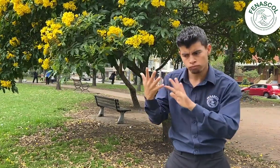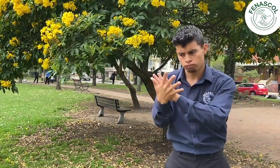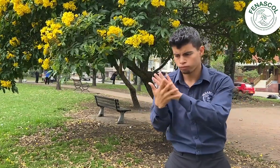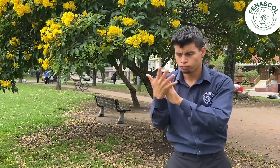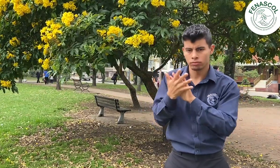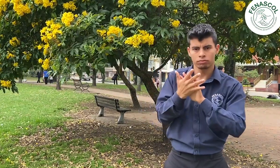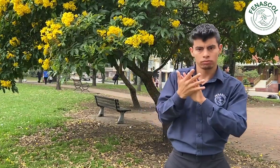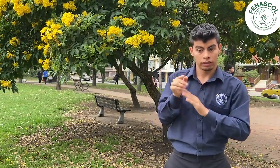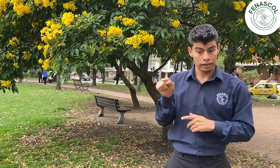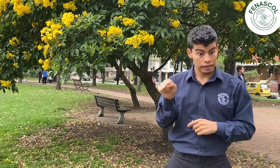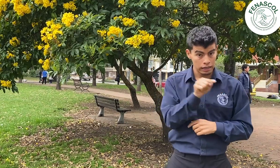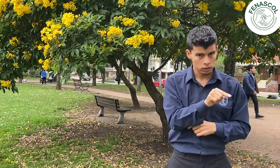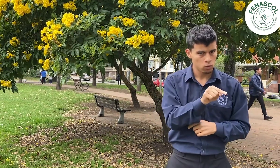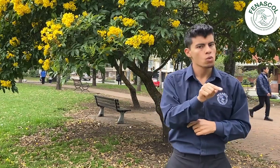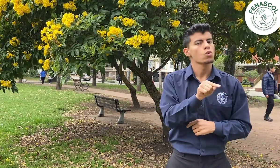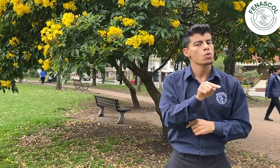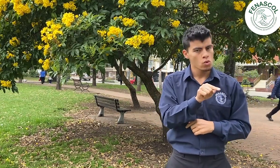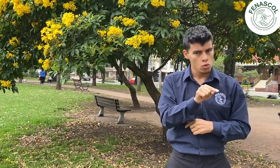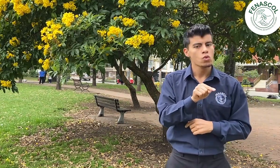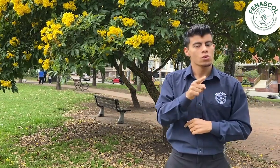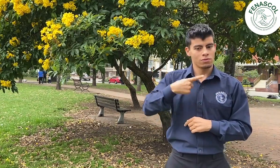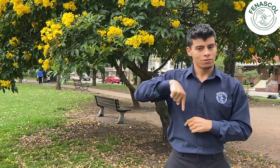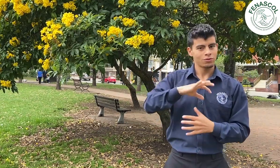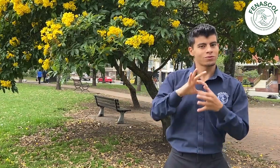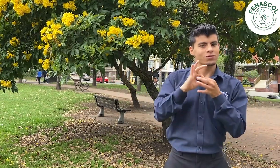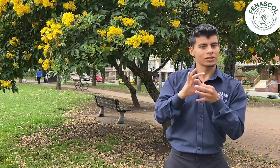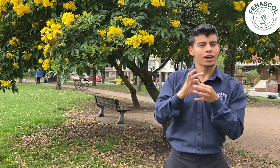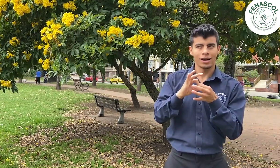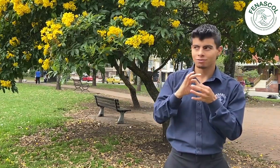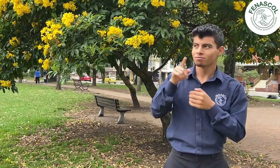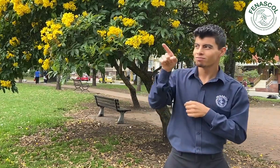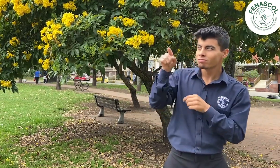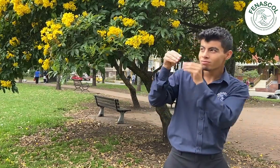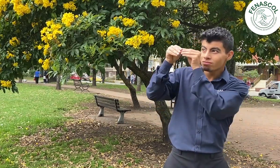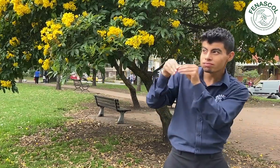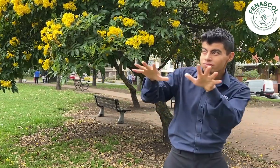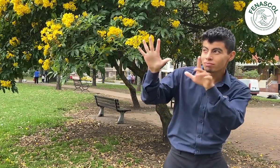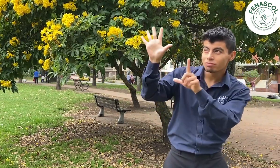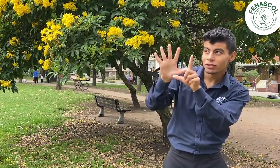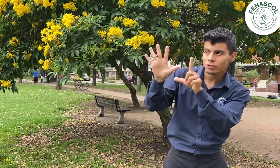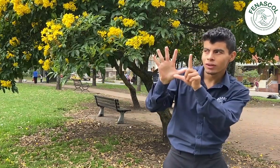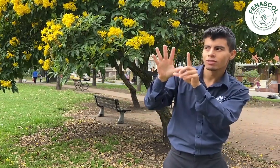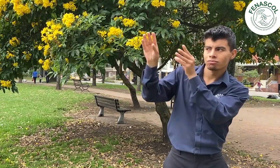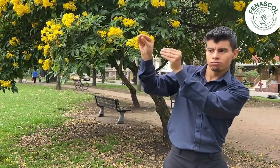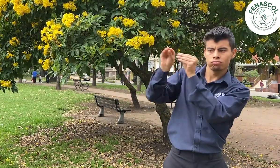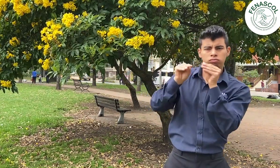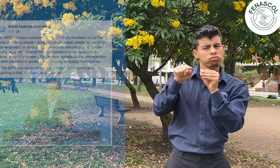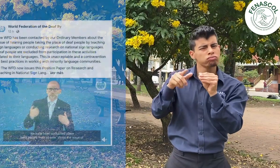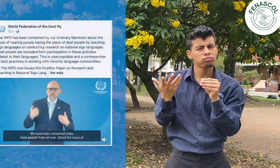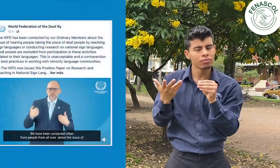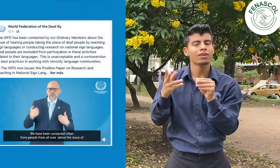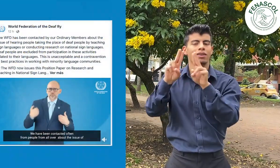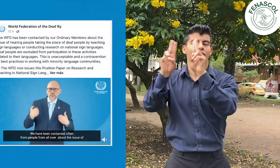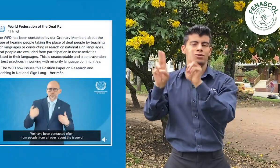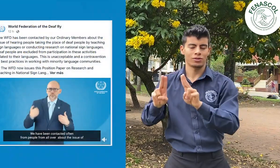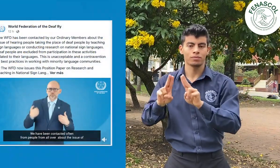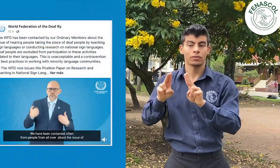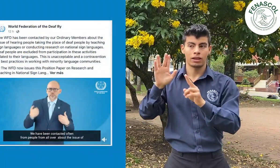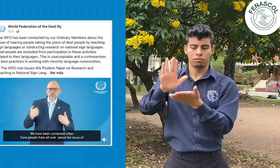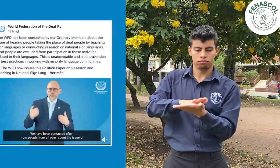desde FENASCOL hemos hecho la traducción a lengua de señas colombiana de la publicación hecha por la FMS que está en señas